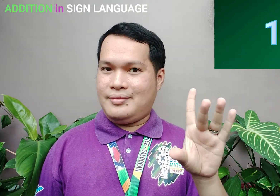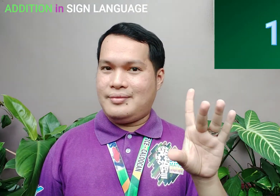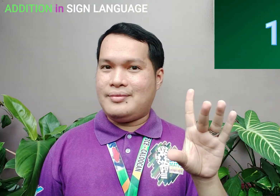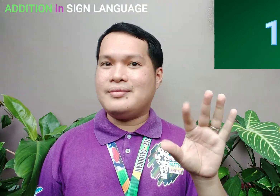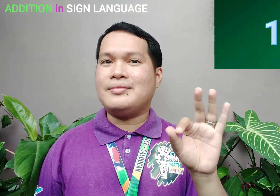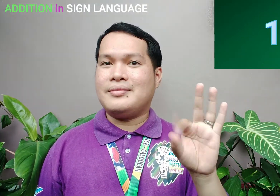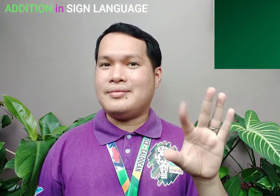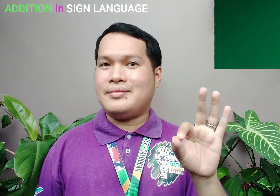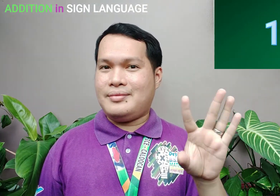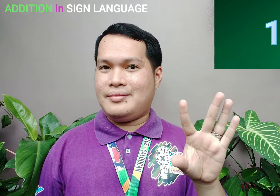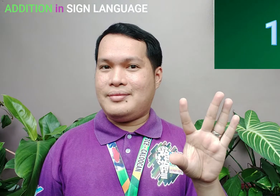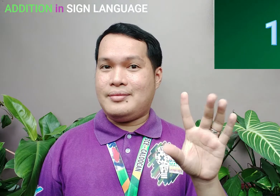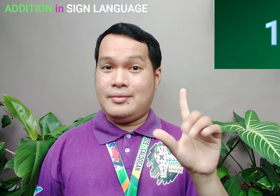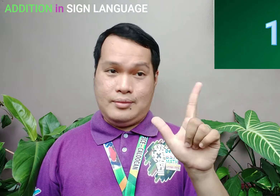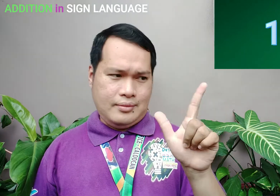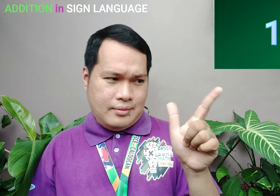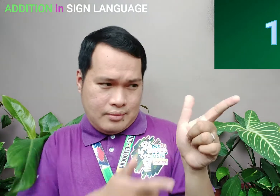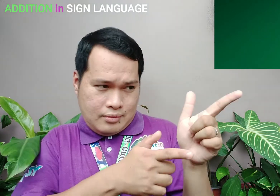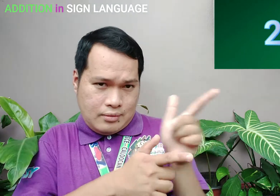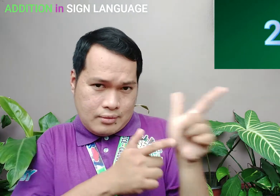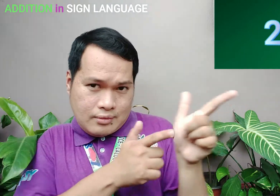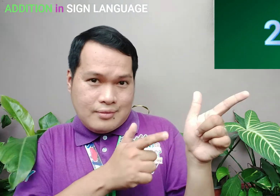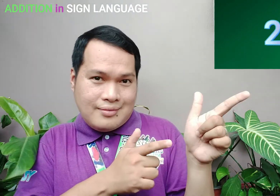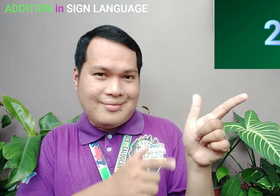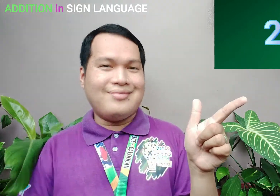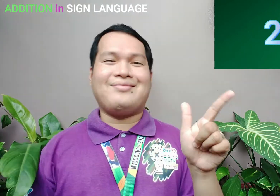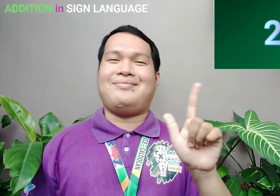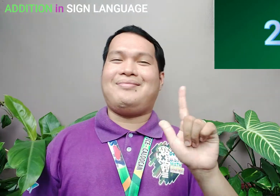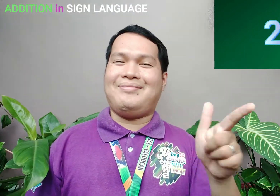19 At parang barel 20